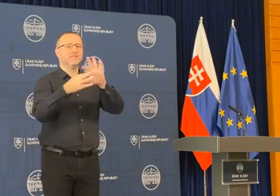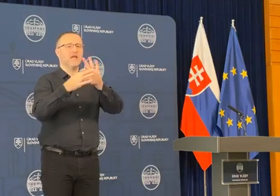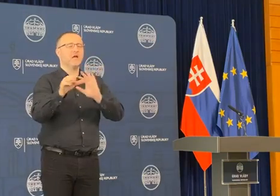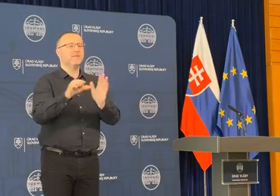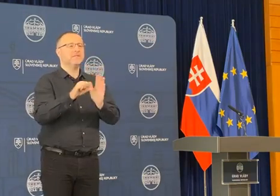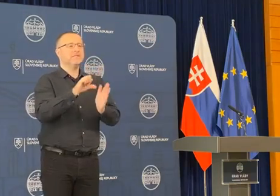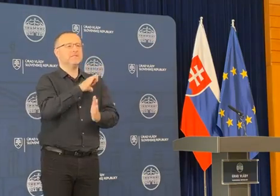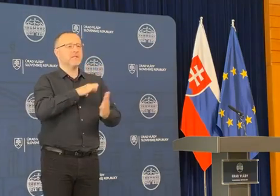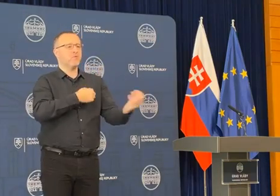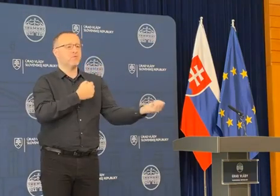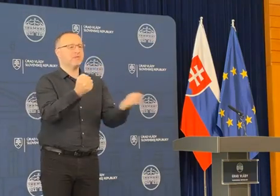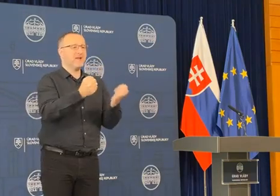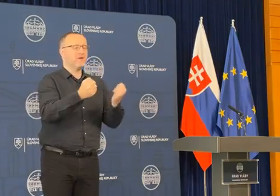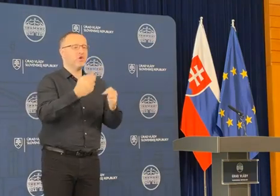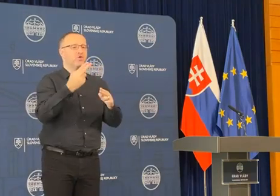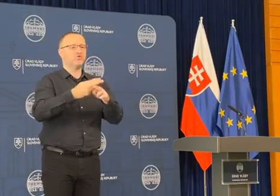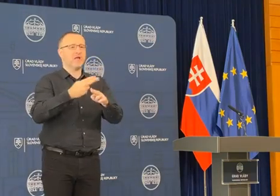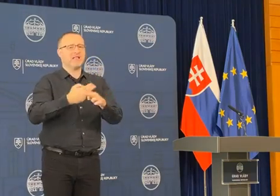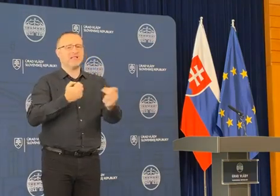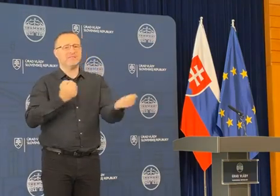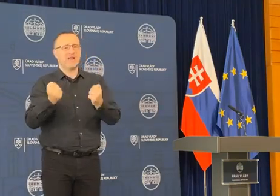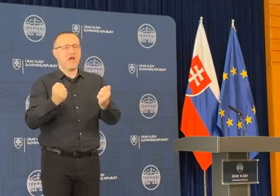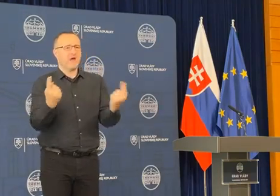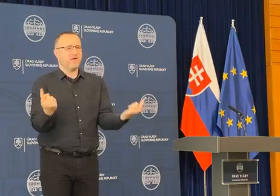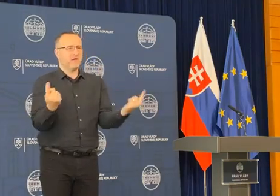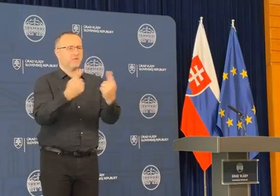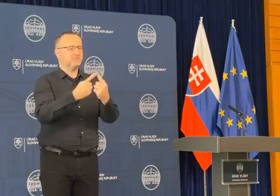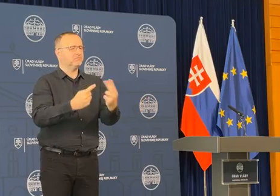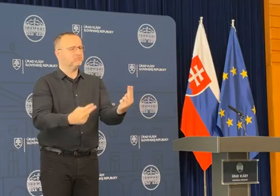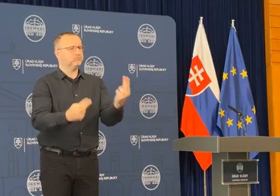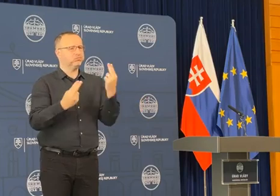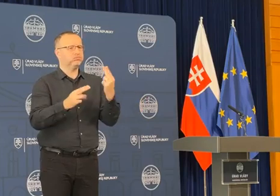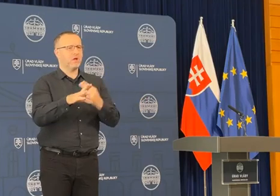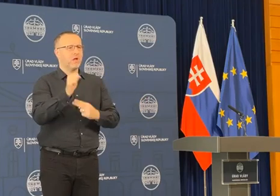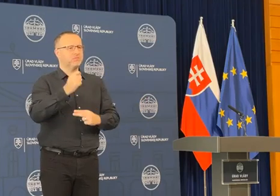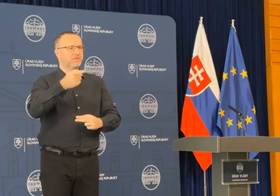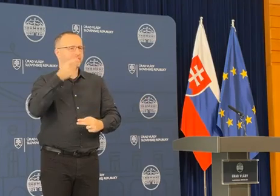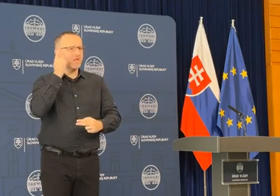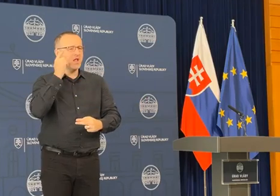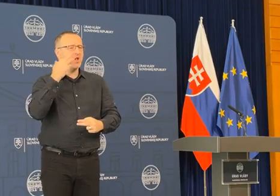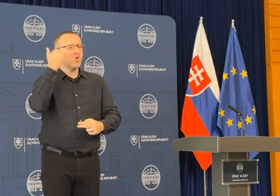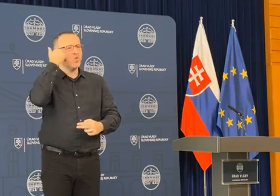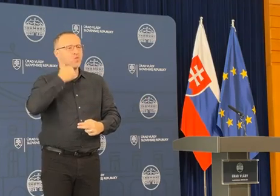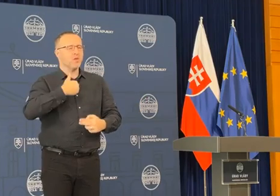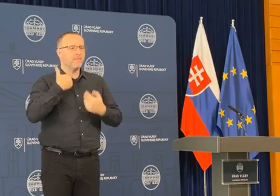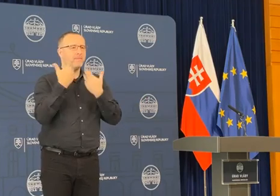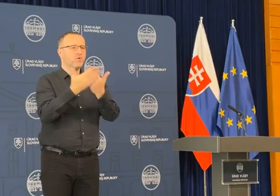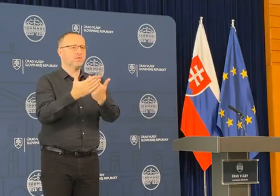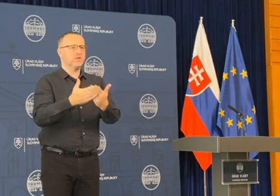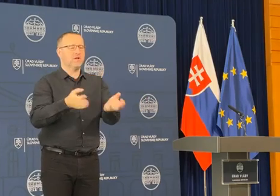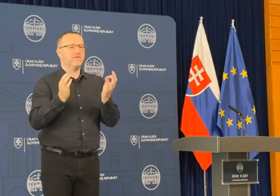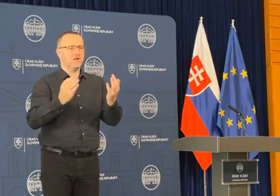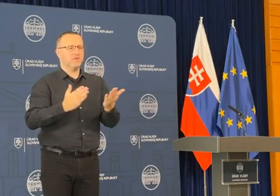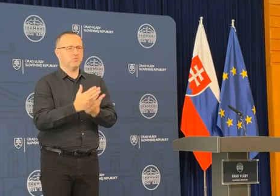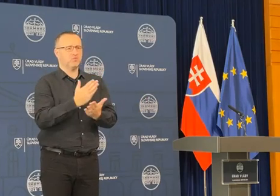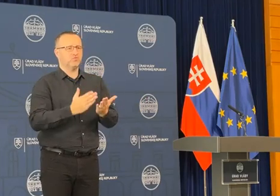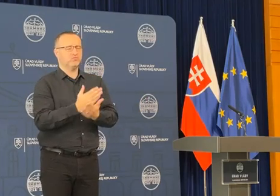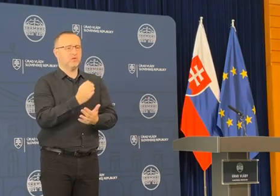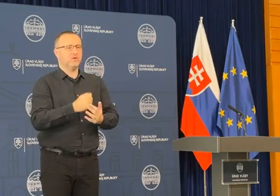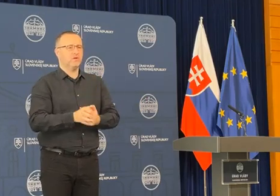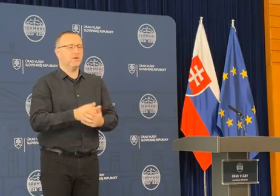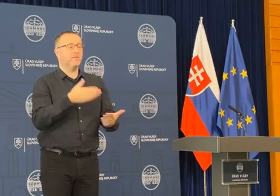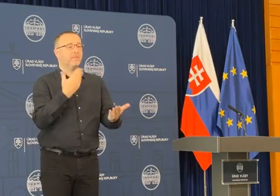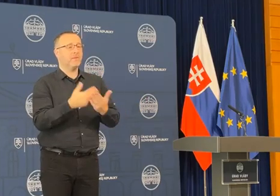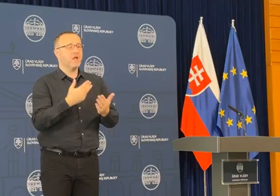samozprávou a štátnou správou je kľúčový preto, aby sme dokázali občanom poskytovať kvalitné služby. A